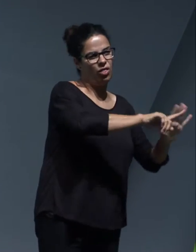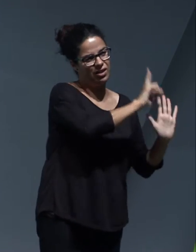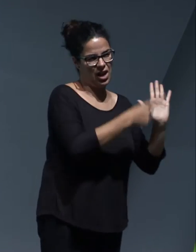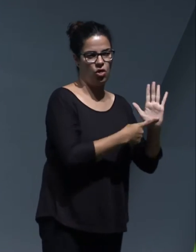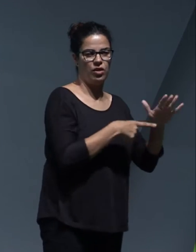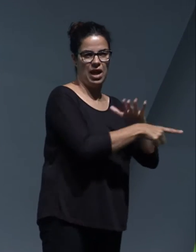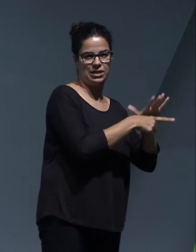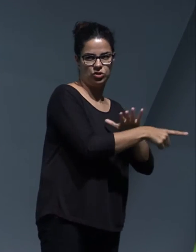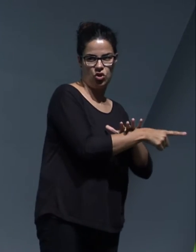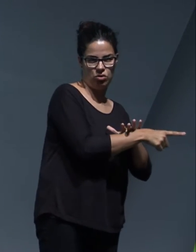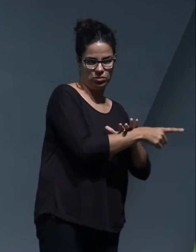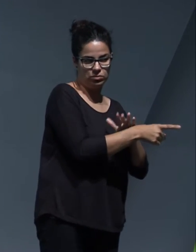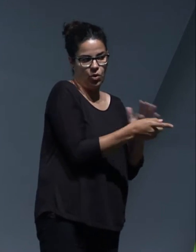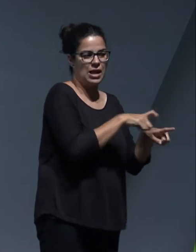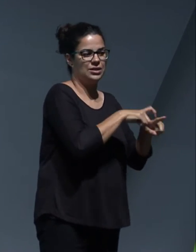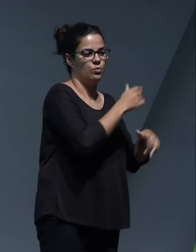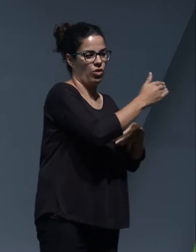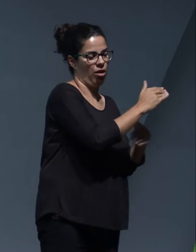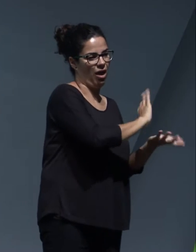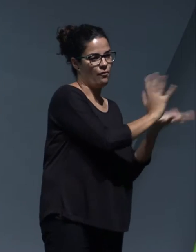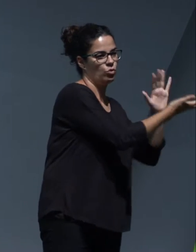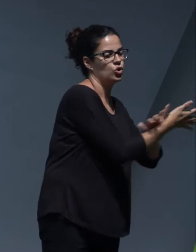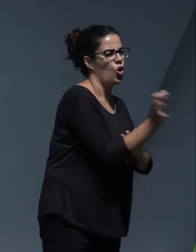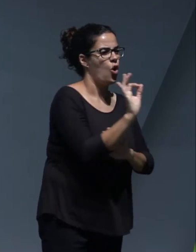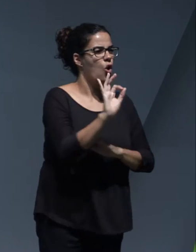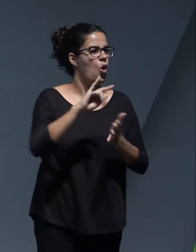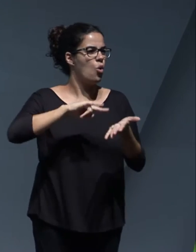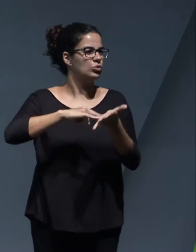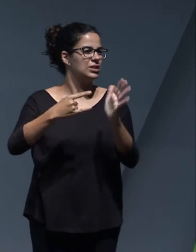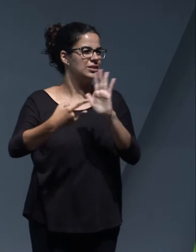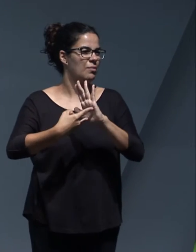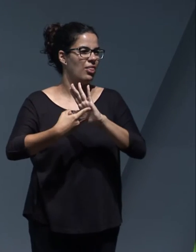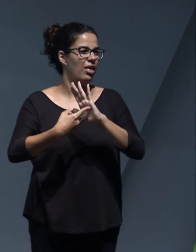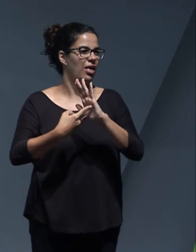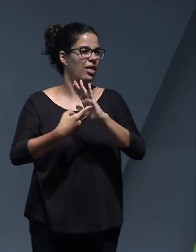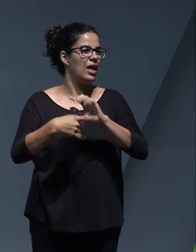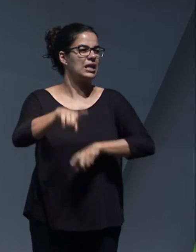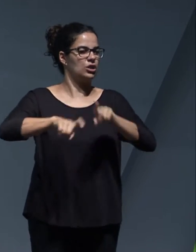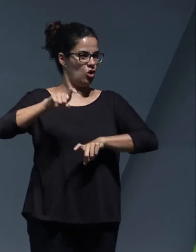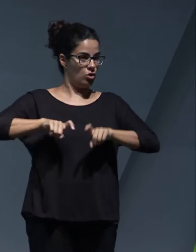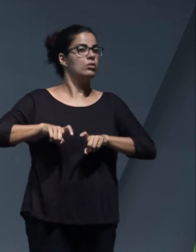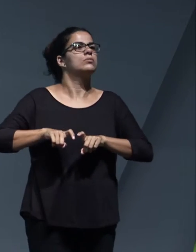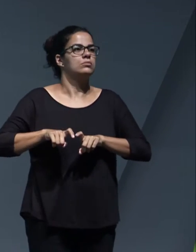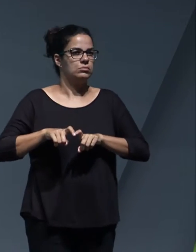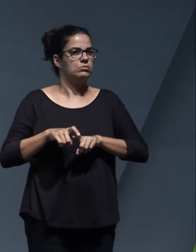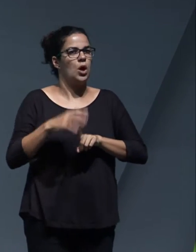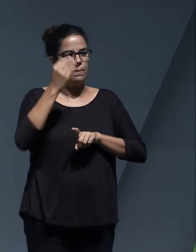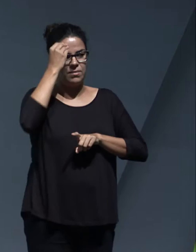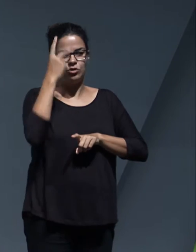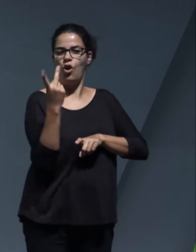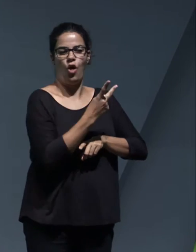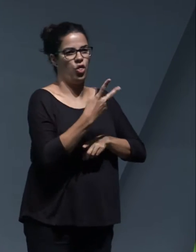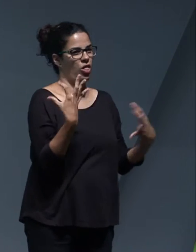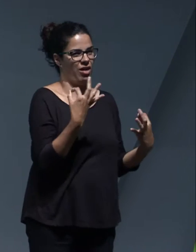evolución, o un sistema de retorna, que deben de ser, insisto, entiendo que deben de ser complementarios, no deben de ser excluyentes,